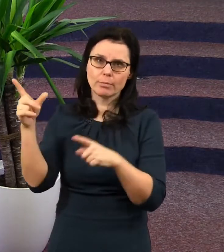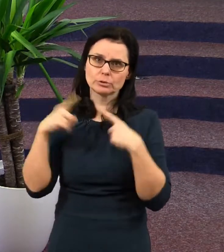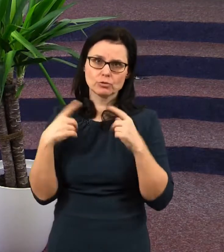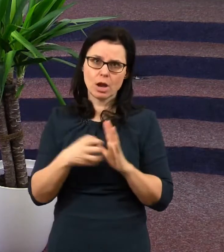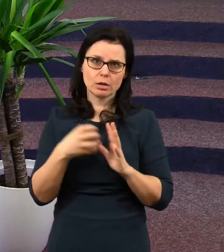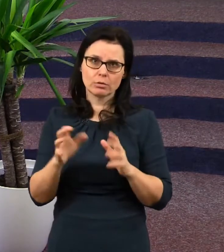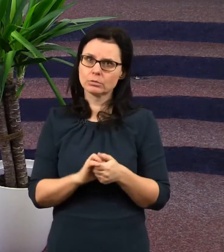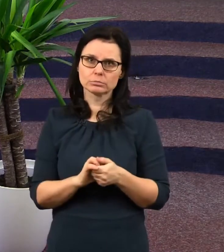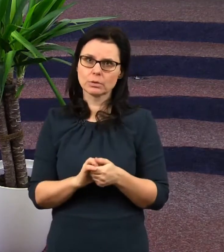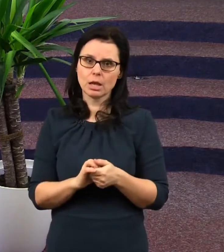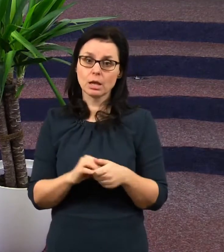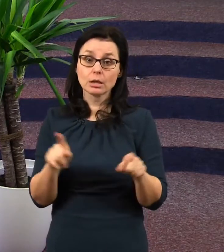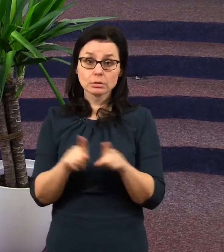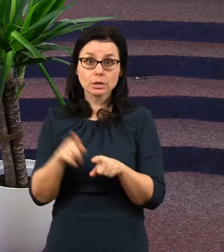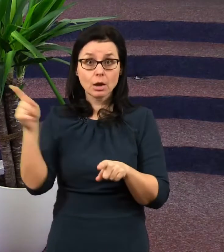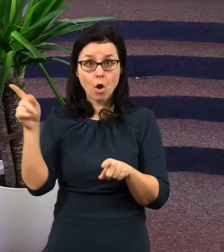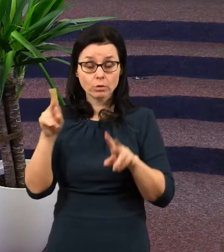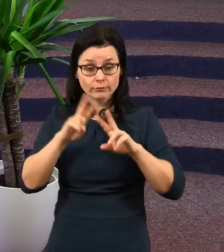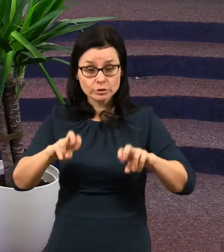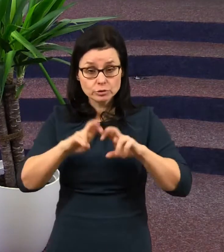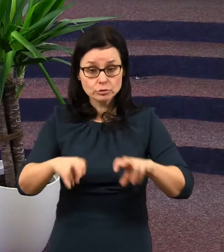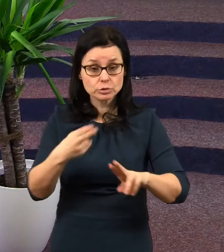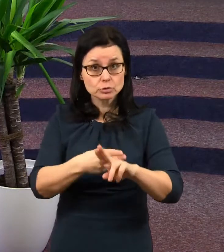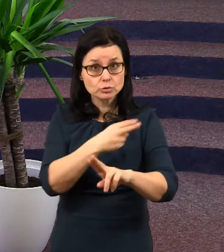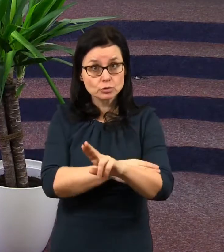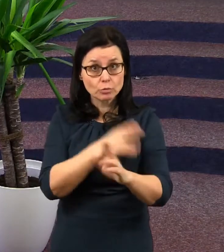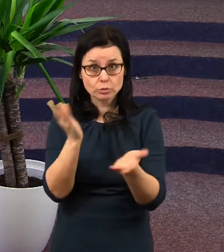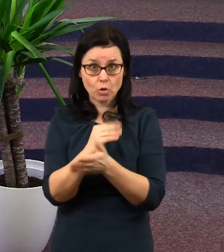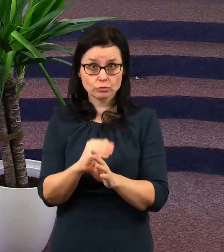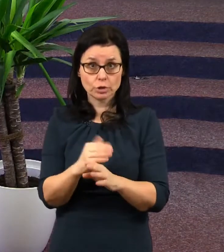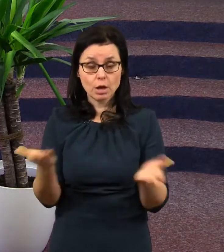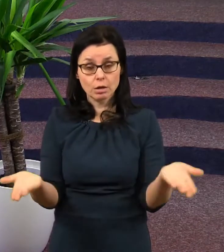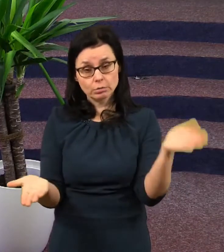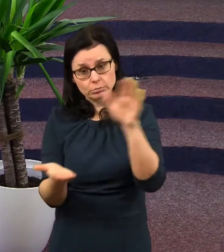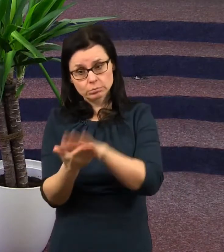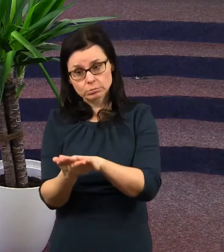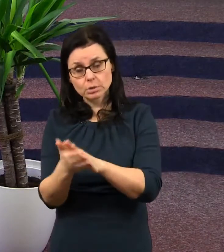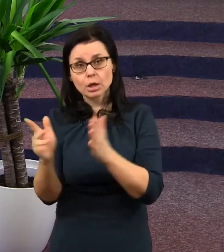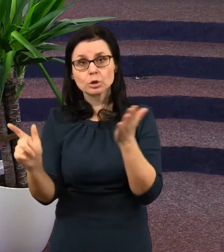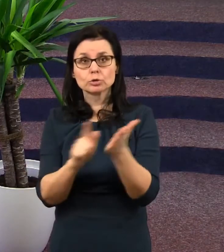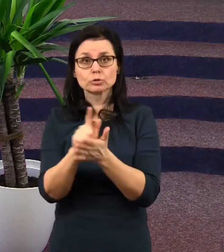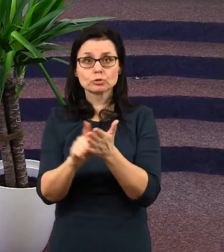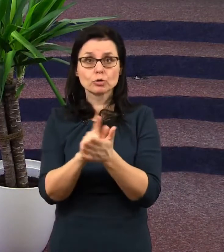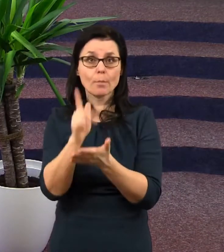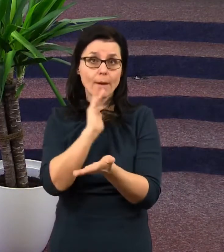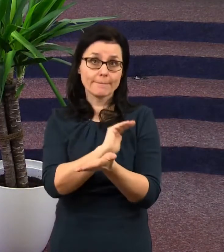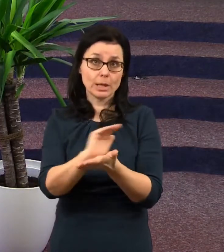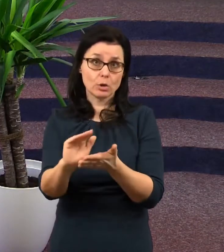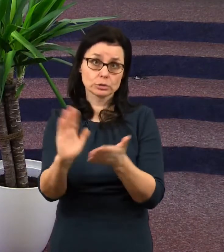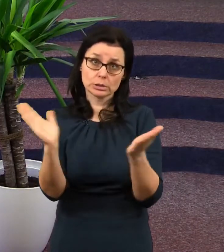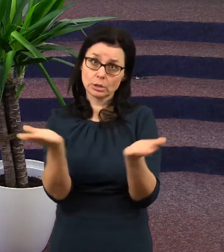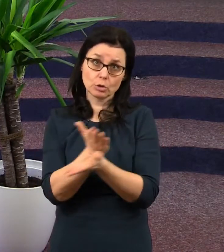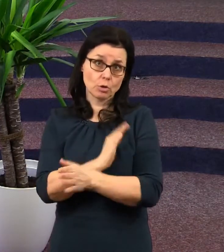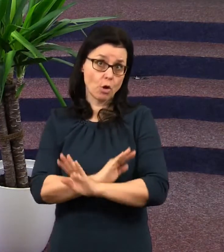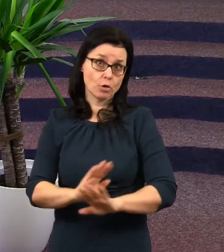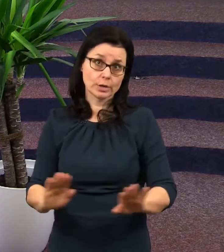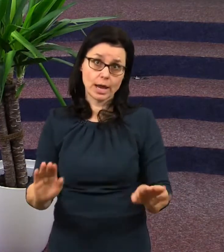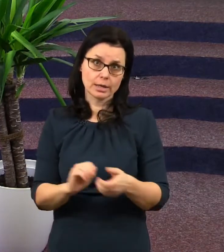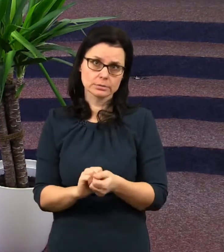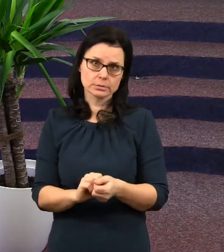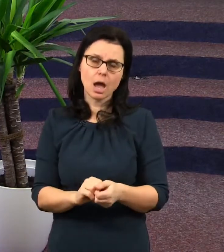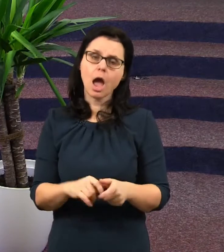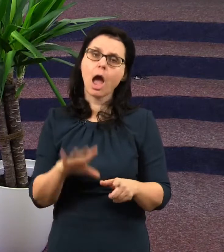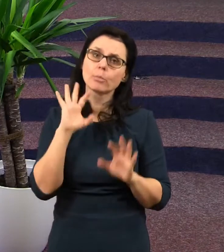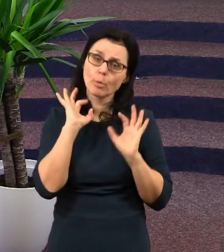ten vyšetřující soud skončí, doba milosti padne a bylo by dobře, abychom i my byli